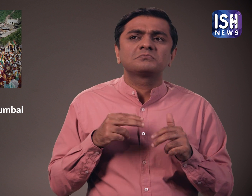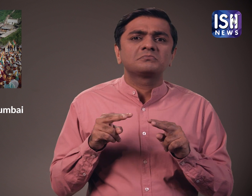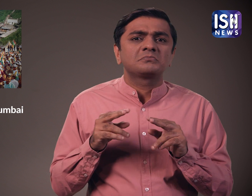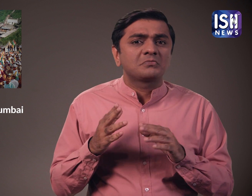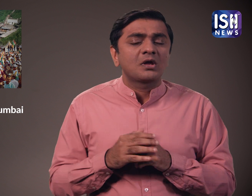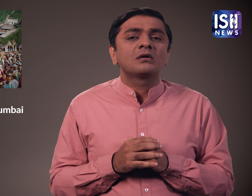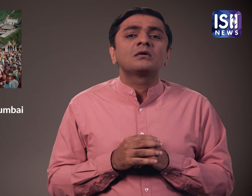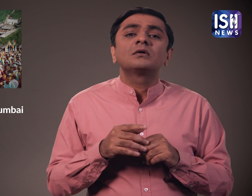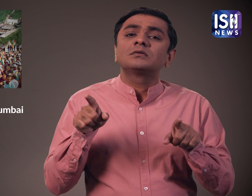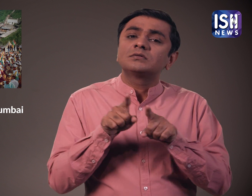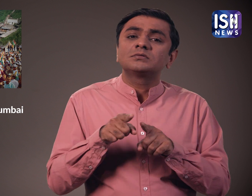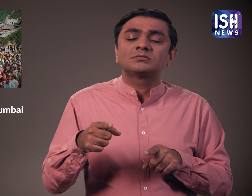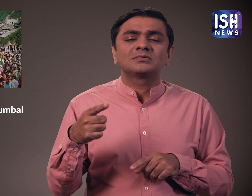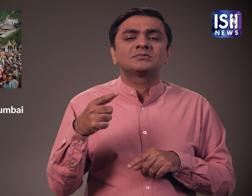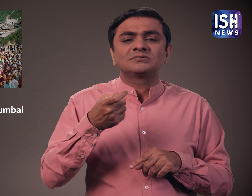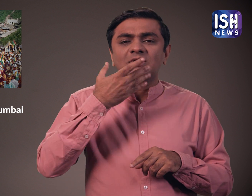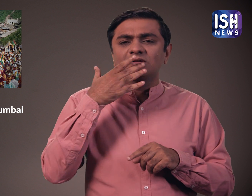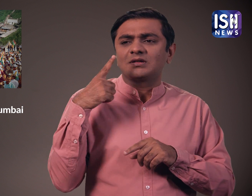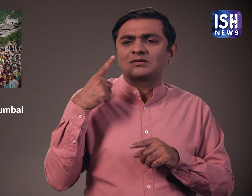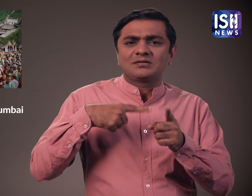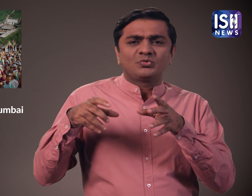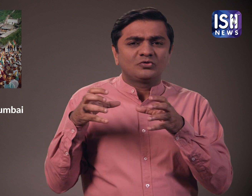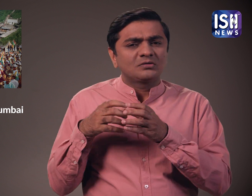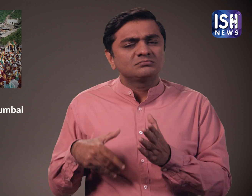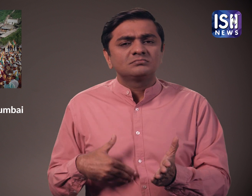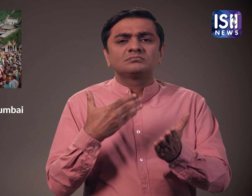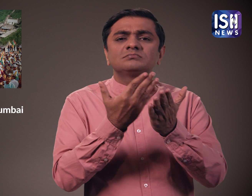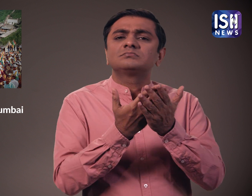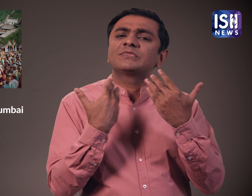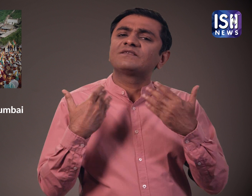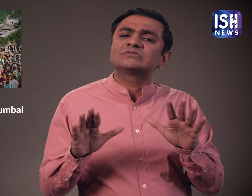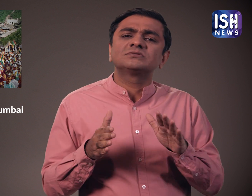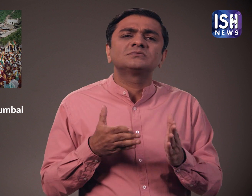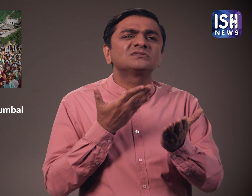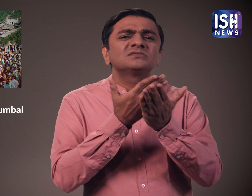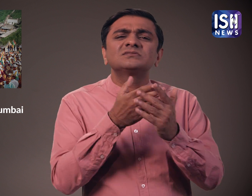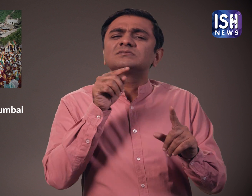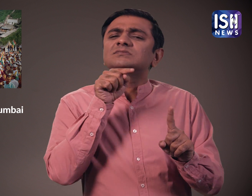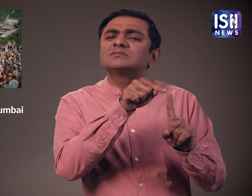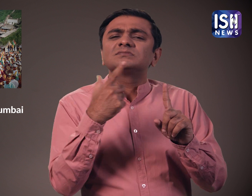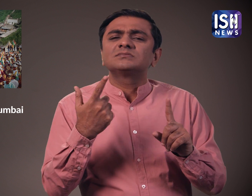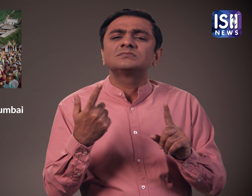वाह। जार्खंट सरकार से श्री समयच शिखर जी को परटंसल बनाने के फैसले को वापस